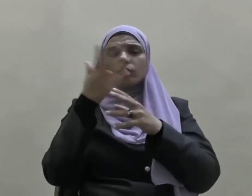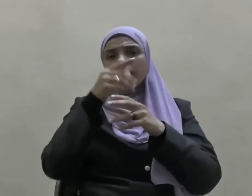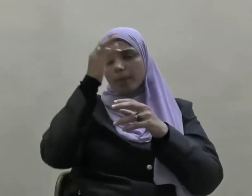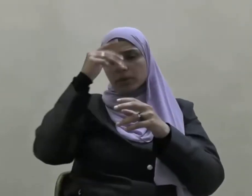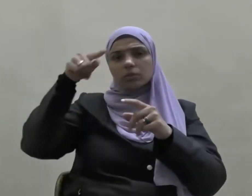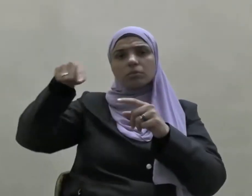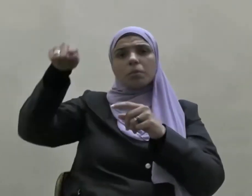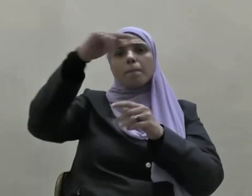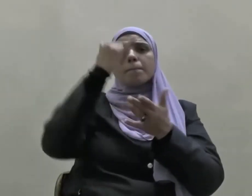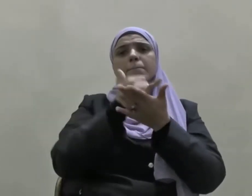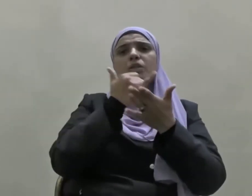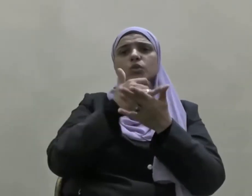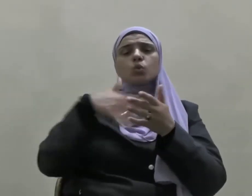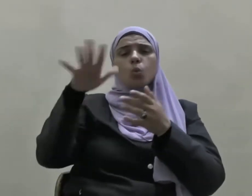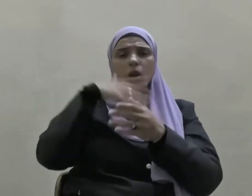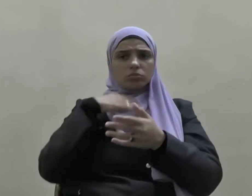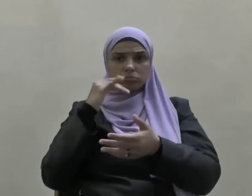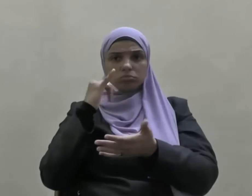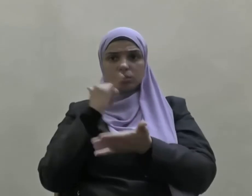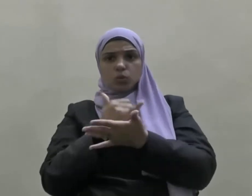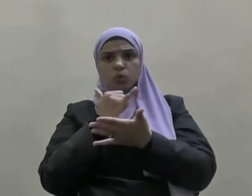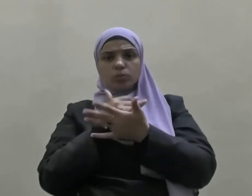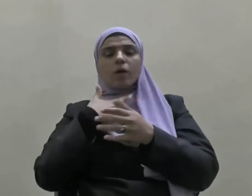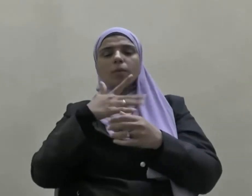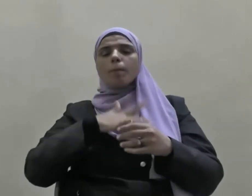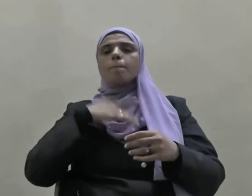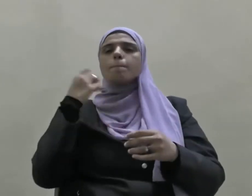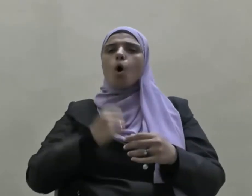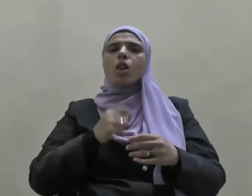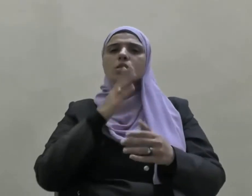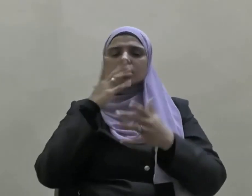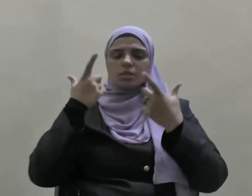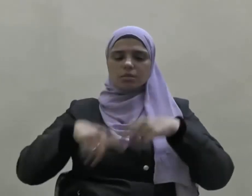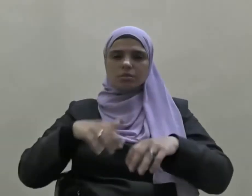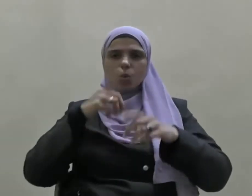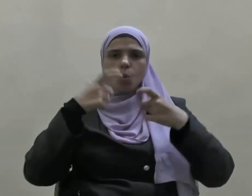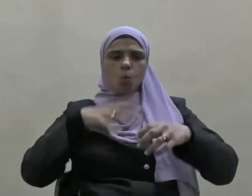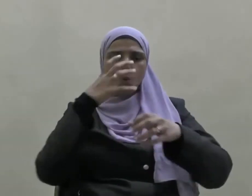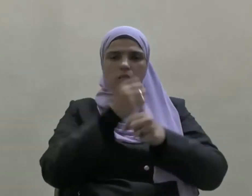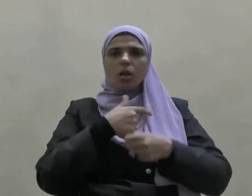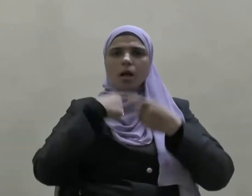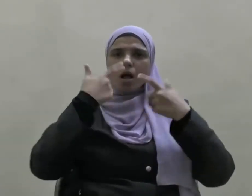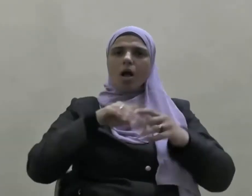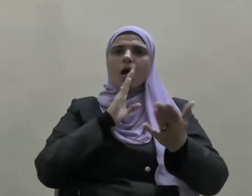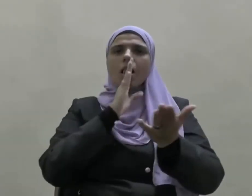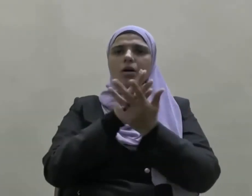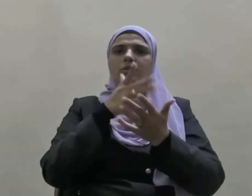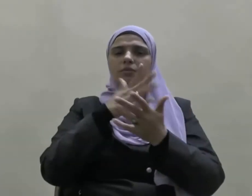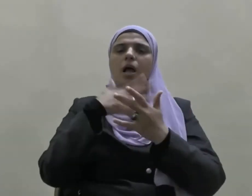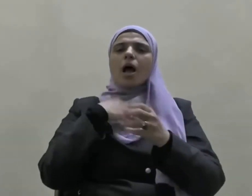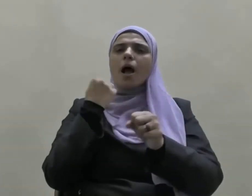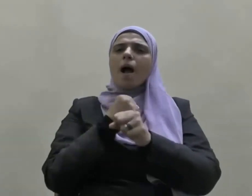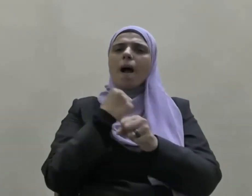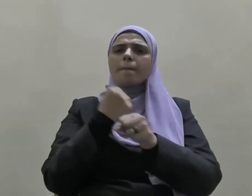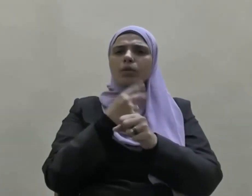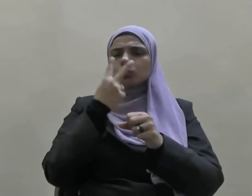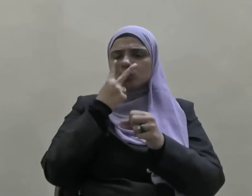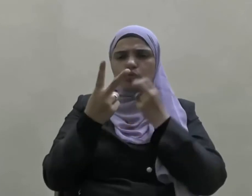للمتمسكين بمبادئهم المخلصين لأوطانهم بإبراز مصائر